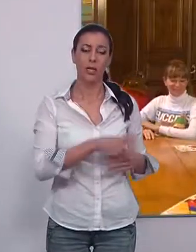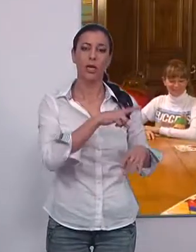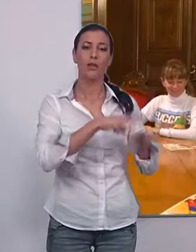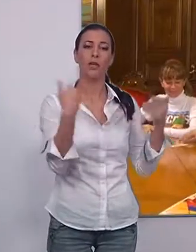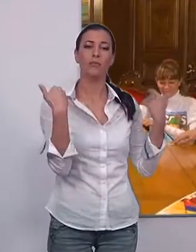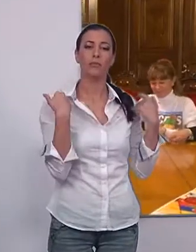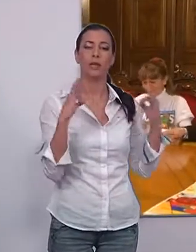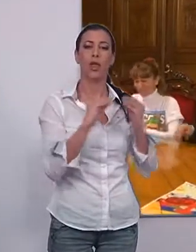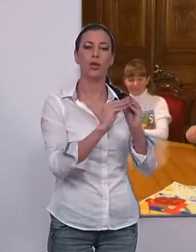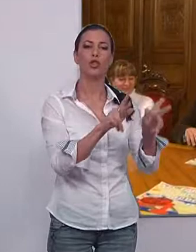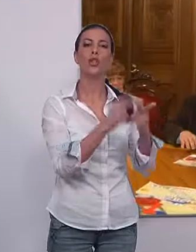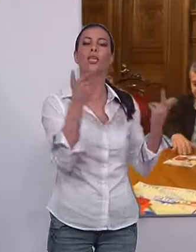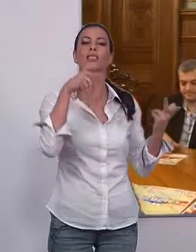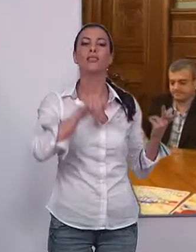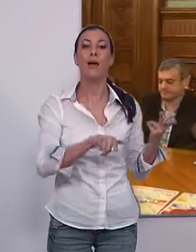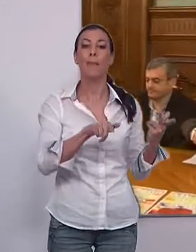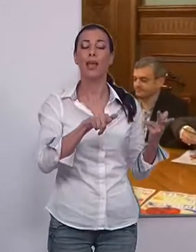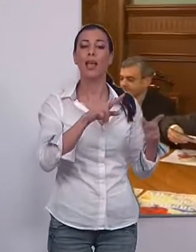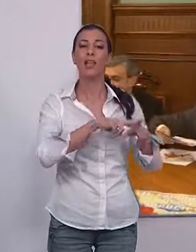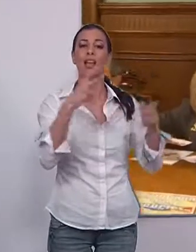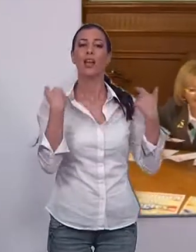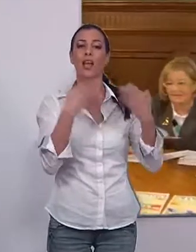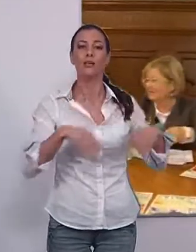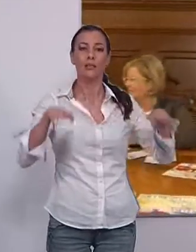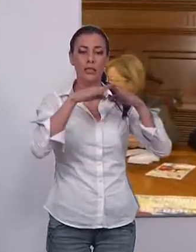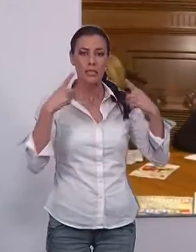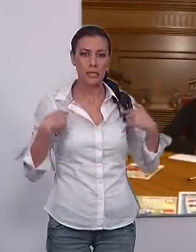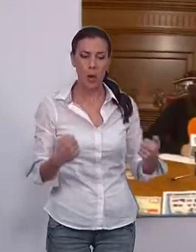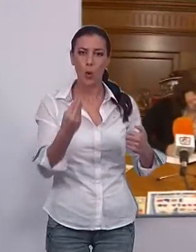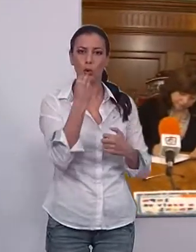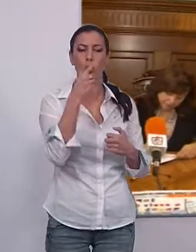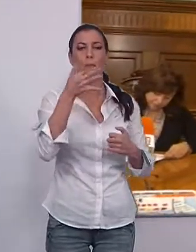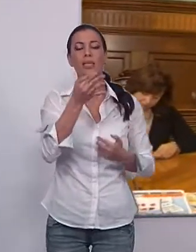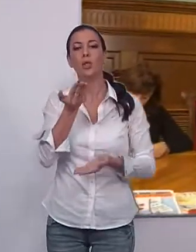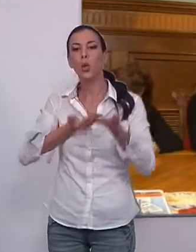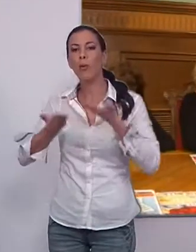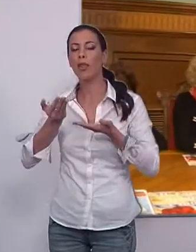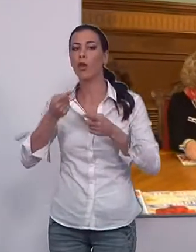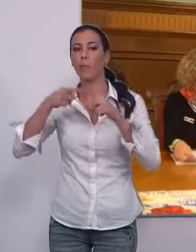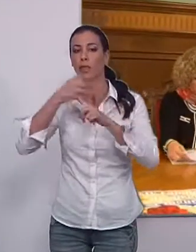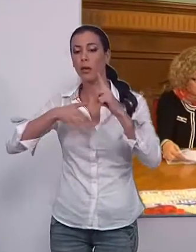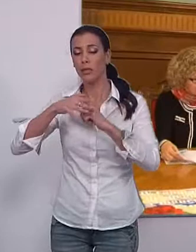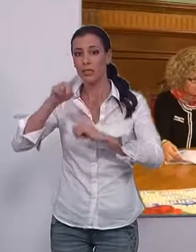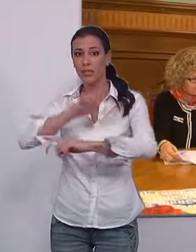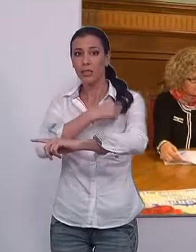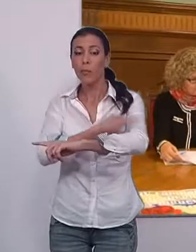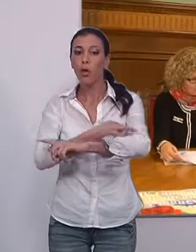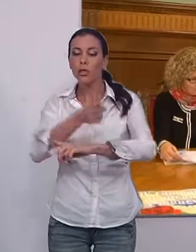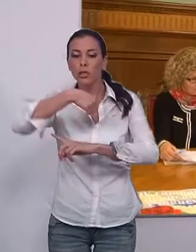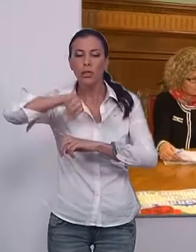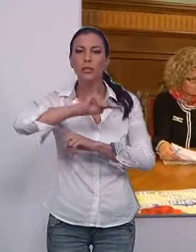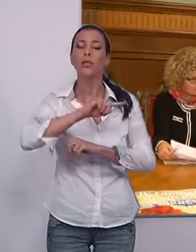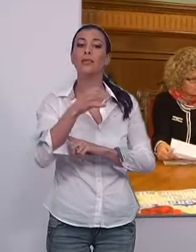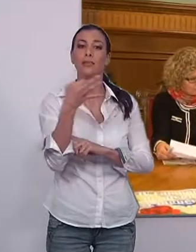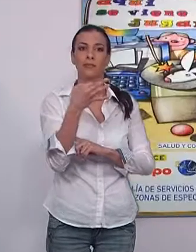El Edil de Acción Social, junto con la de Igualdad, Salud y Consumo, en colaboración con Medio Ambiente y Deportes,